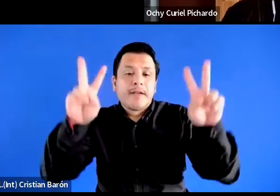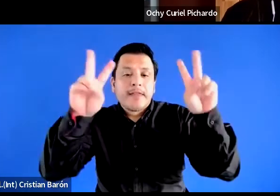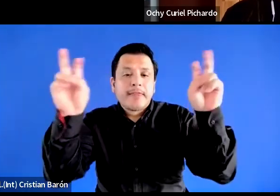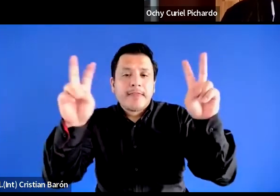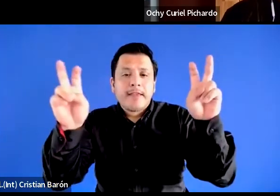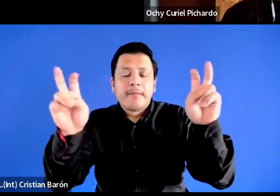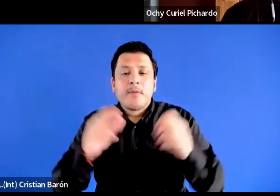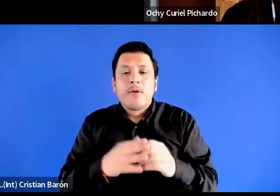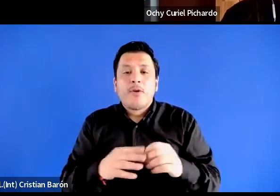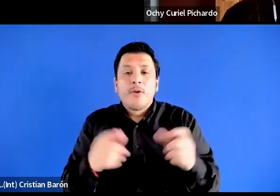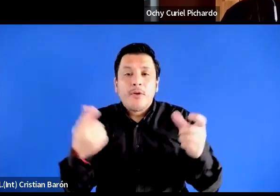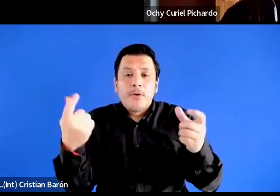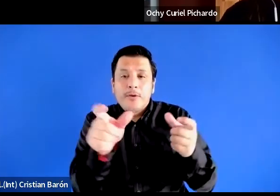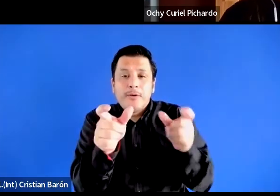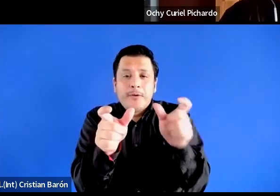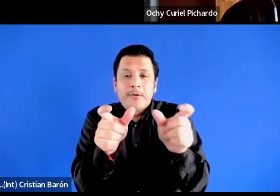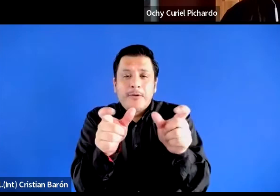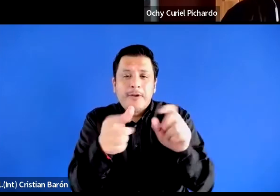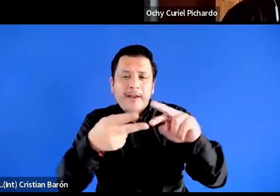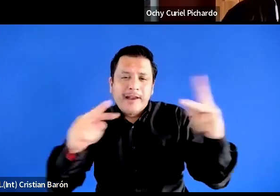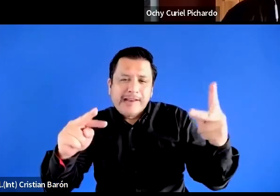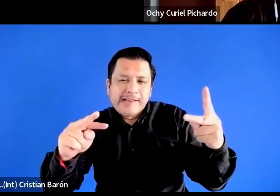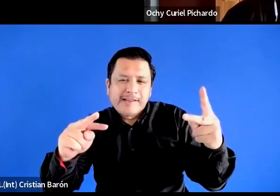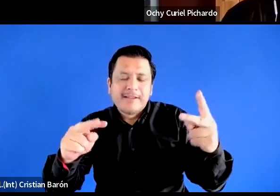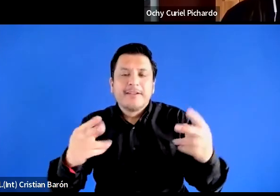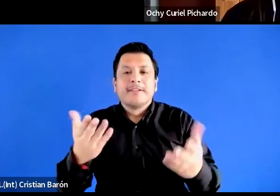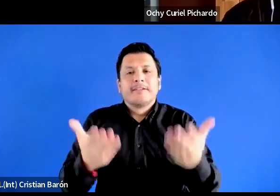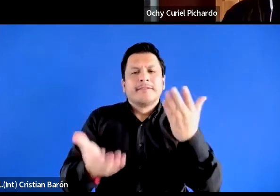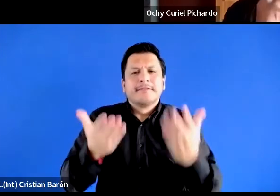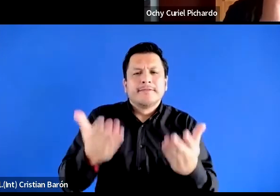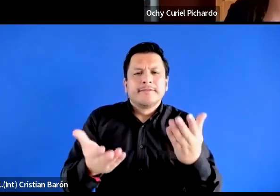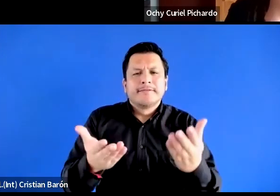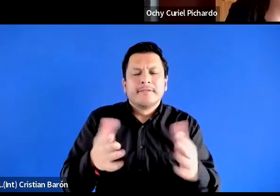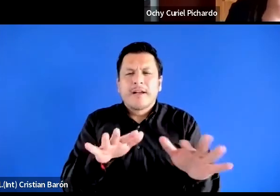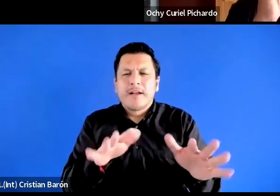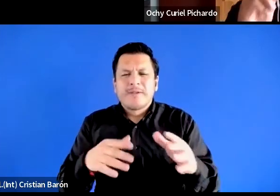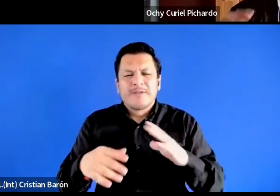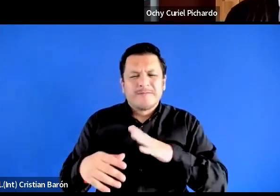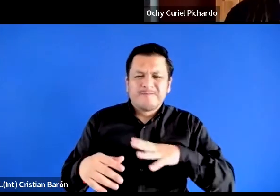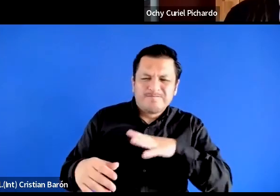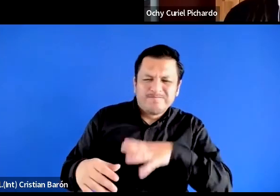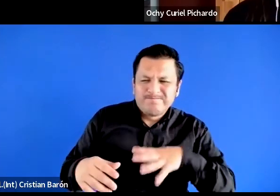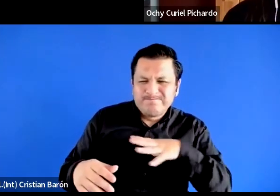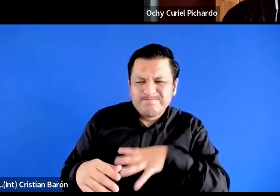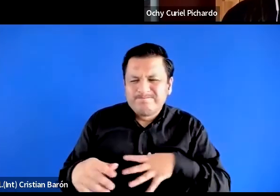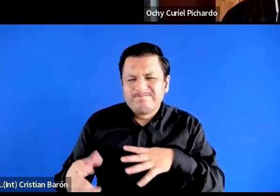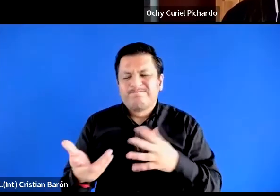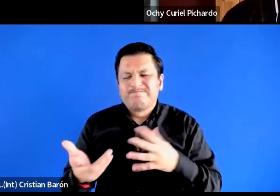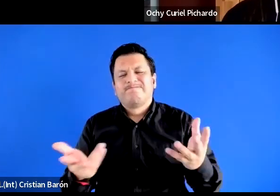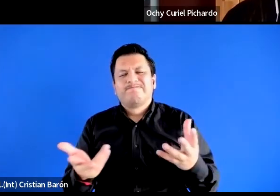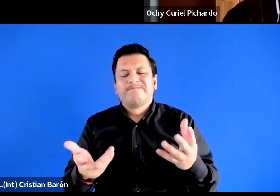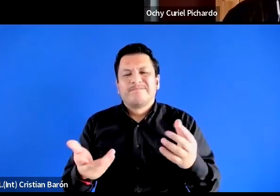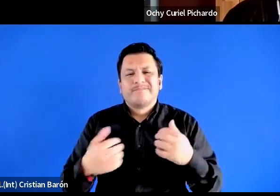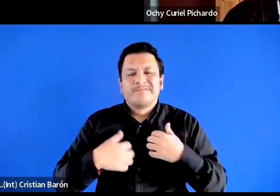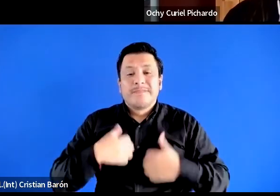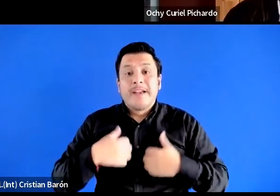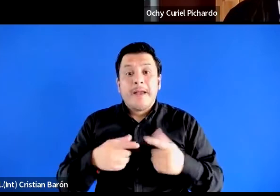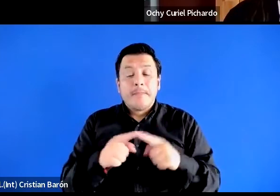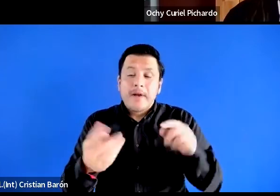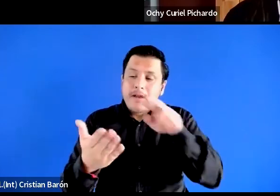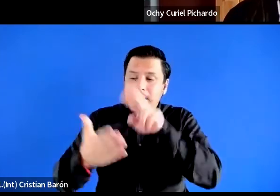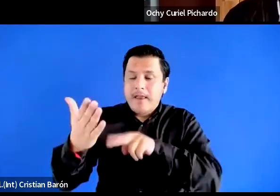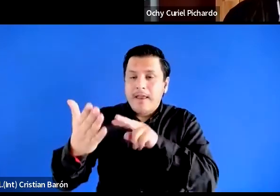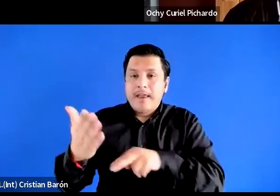Oximorón, sea, estas contradicciones, ambivalencias, una incomodidad, una... O me dio como alivio que estas